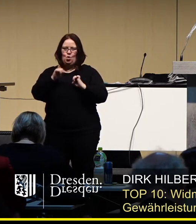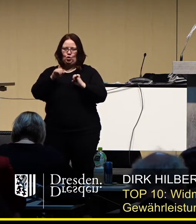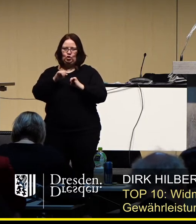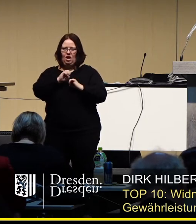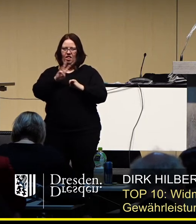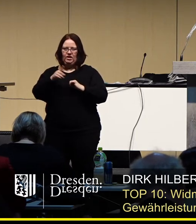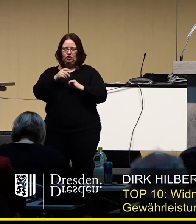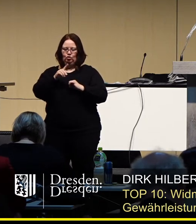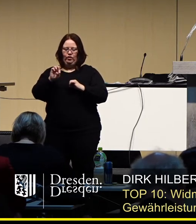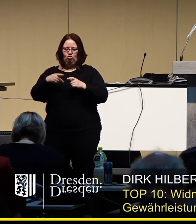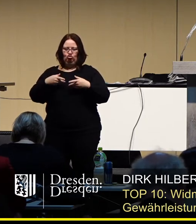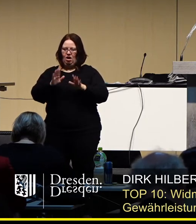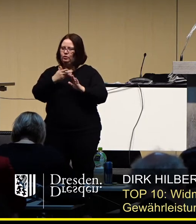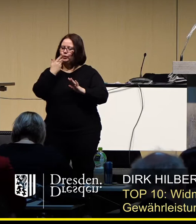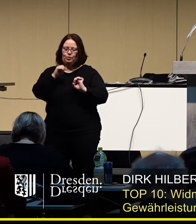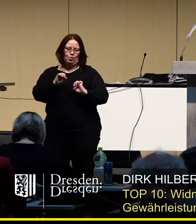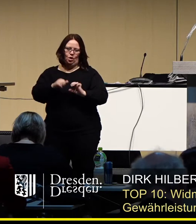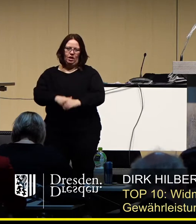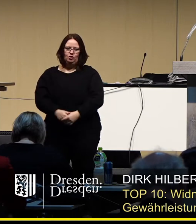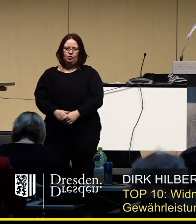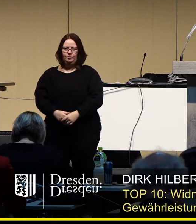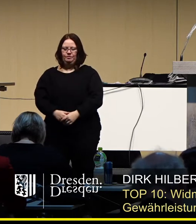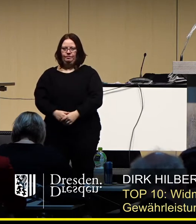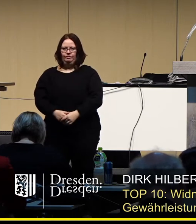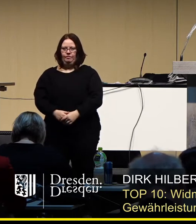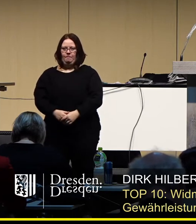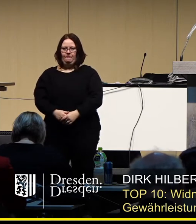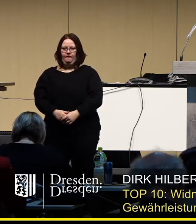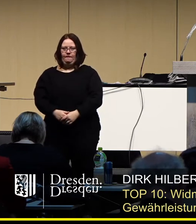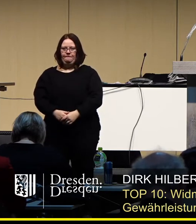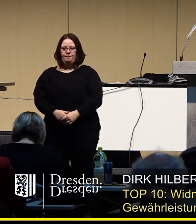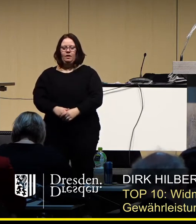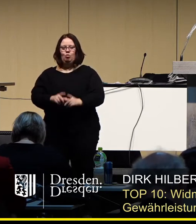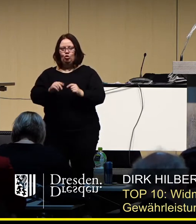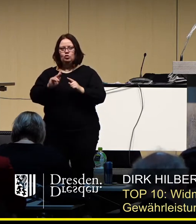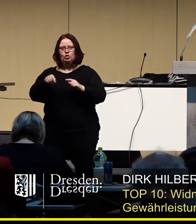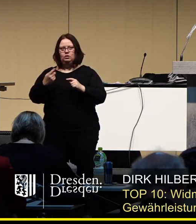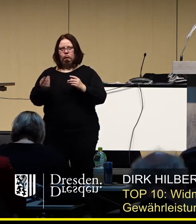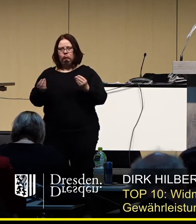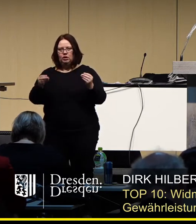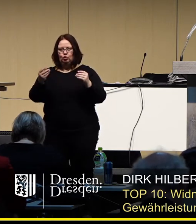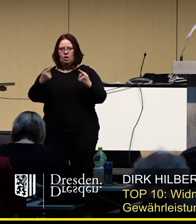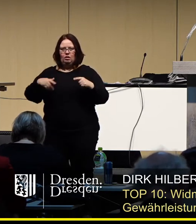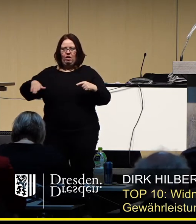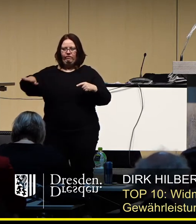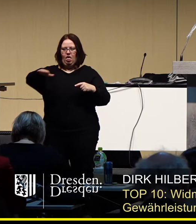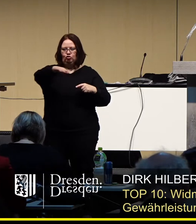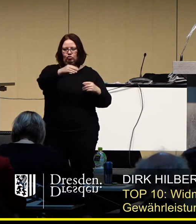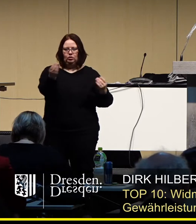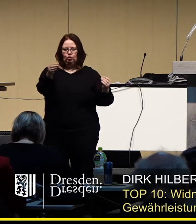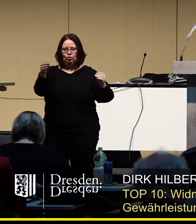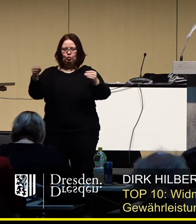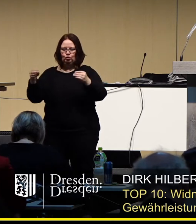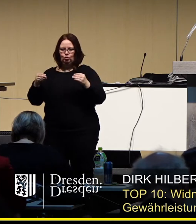ist diese Fläche nicht Inhalt des Beschlussvorschlags geworden, sondern vielmehr weitere Flächen,